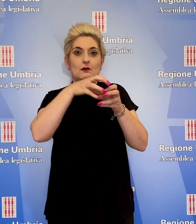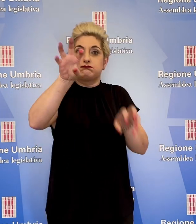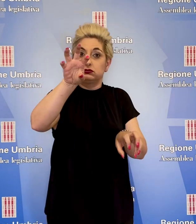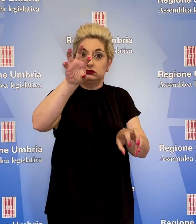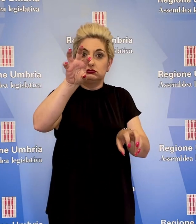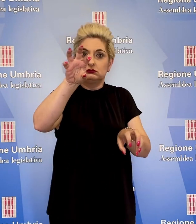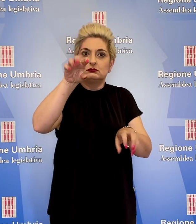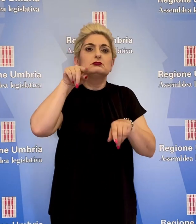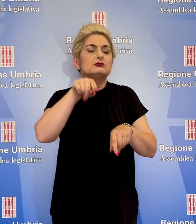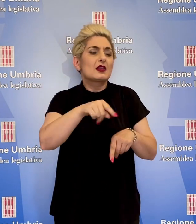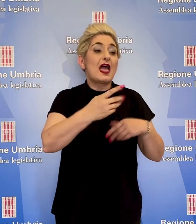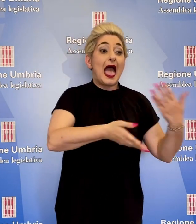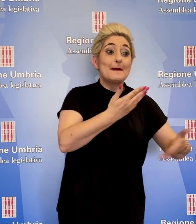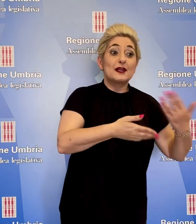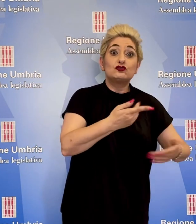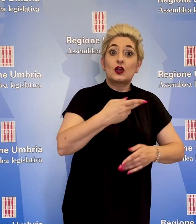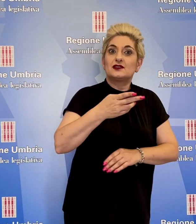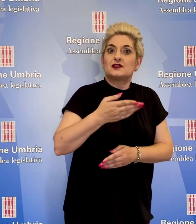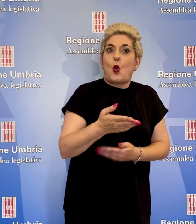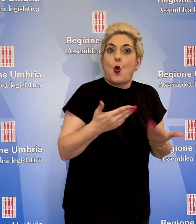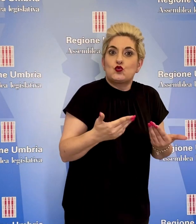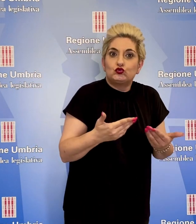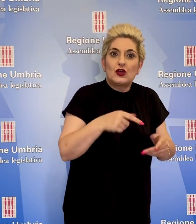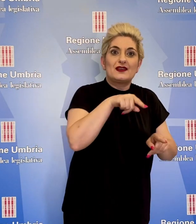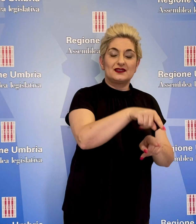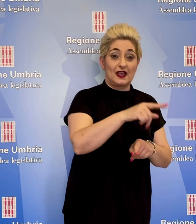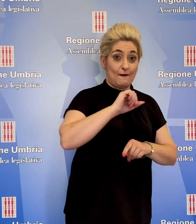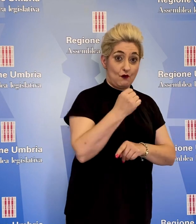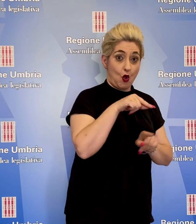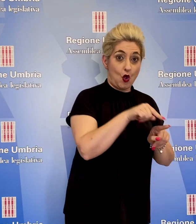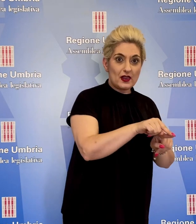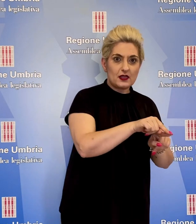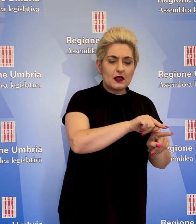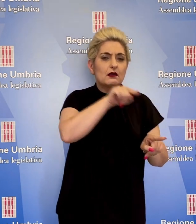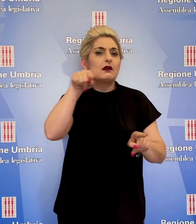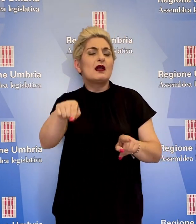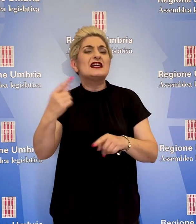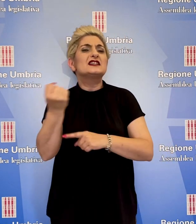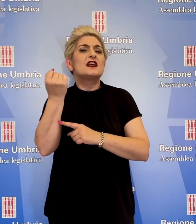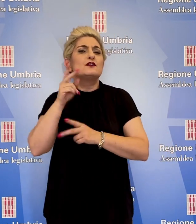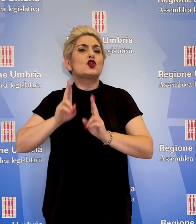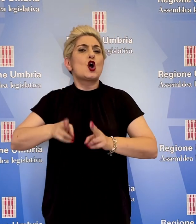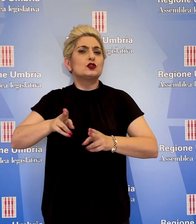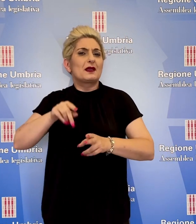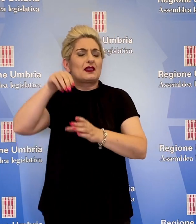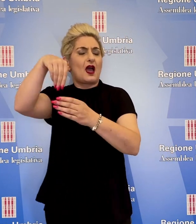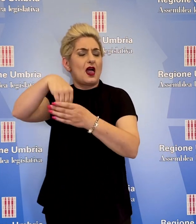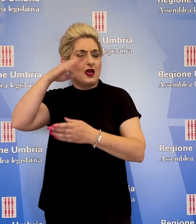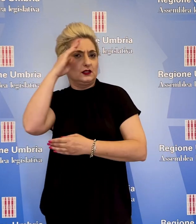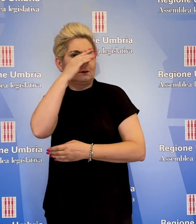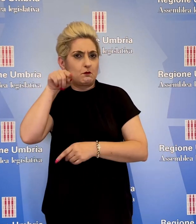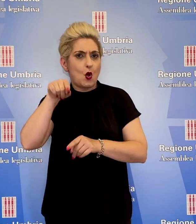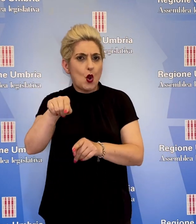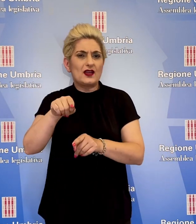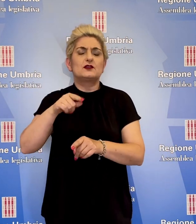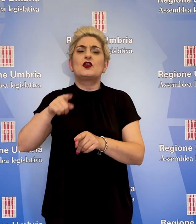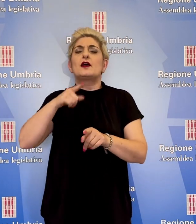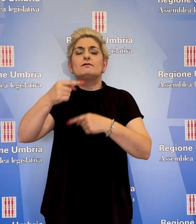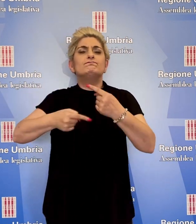diversi, con l'emergenza urgenza a Foligno e il recupero di tutte le funzioni ospedaliere a Spoleto, dando continuità a